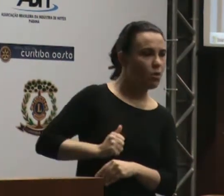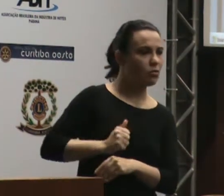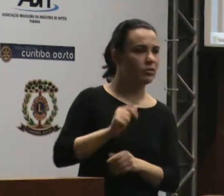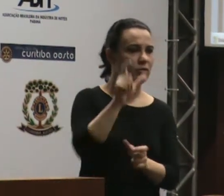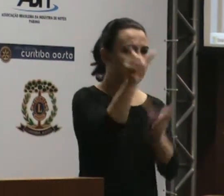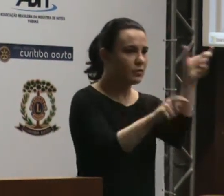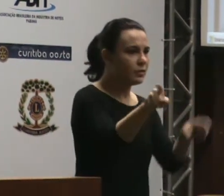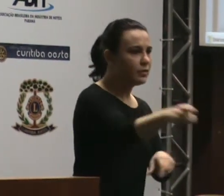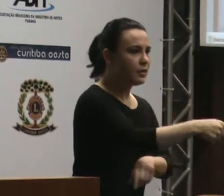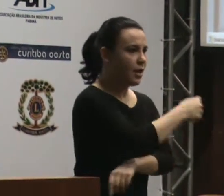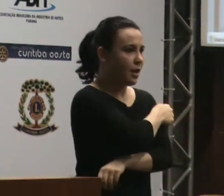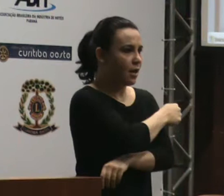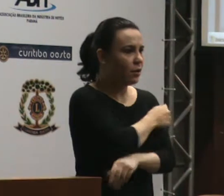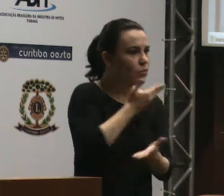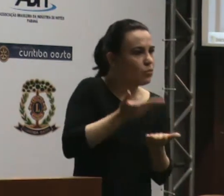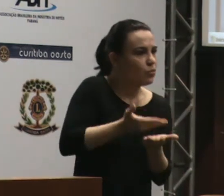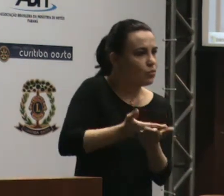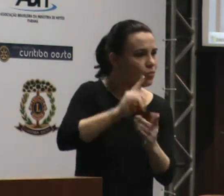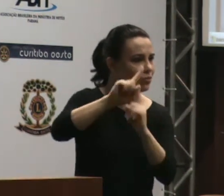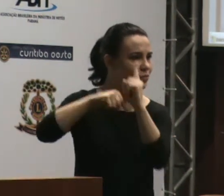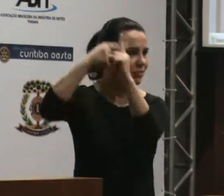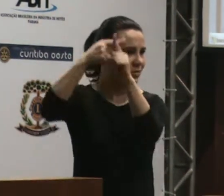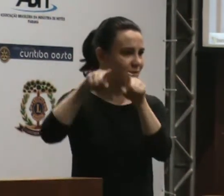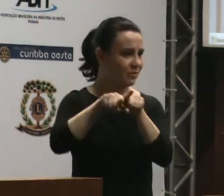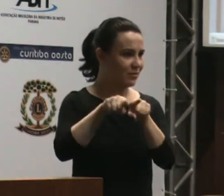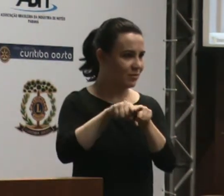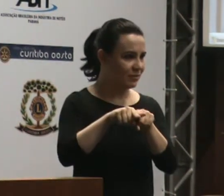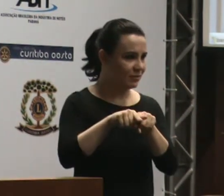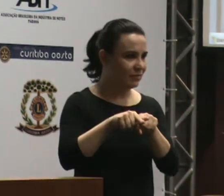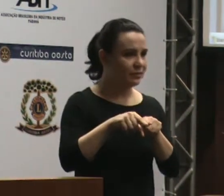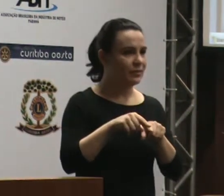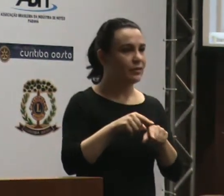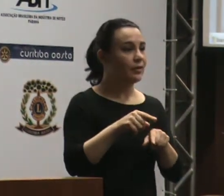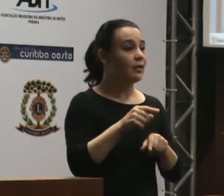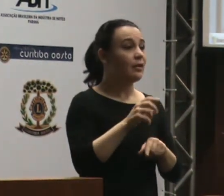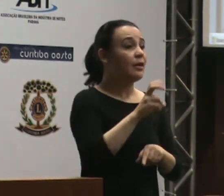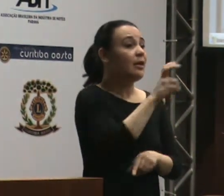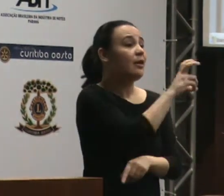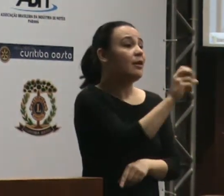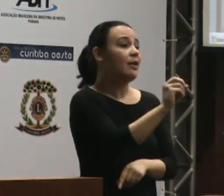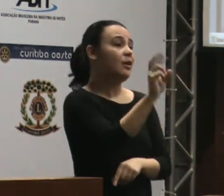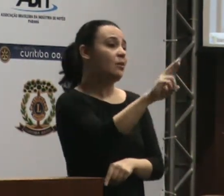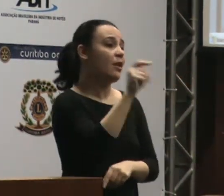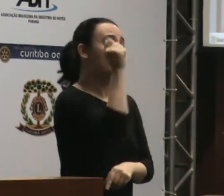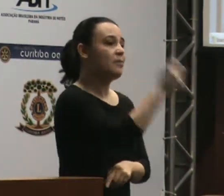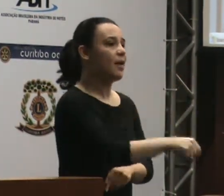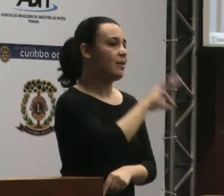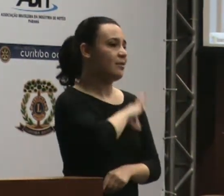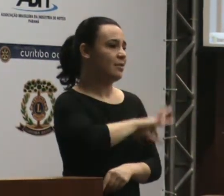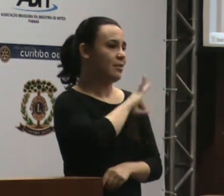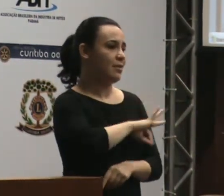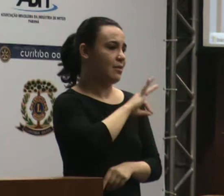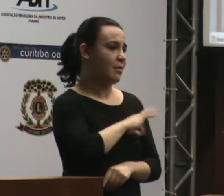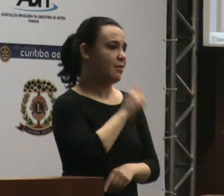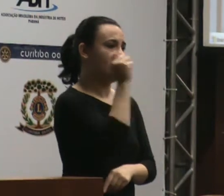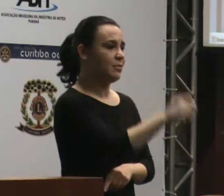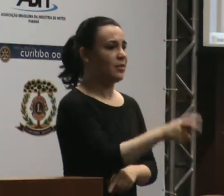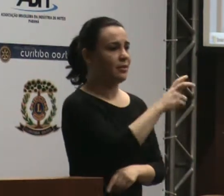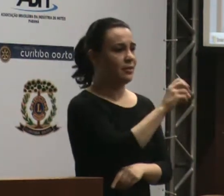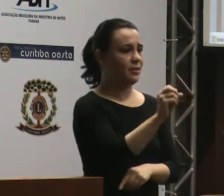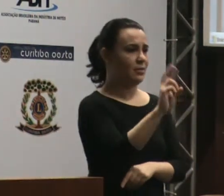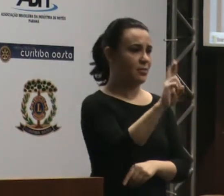O nosso acadêmico, por incrível que pareça, oferecer para o nosso acadêmico 500 reais por mês para participar de um programa de iniciação científica,